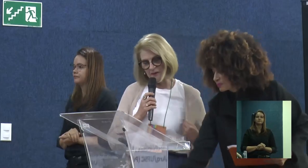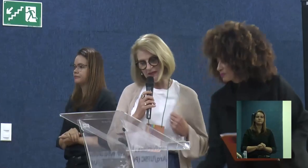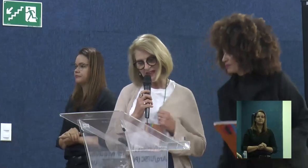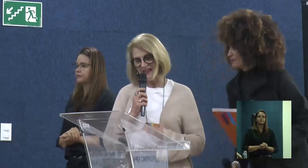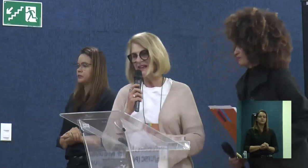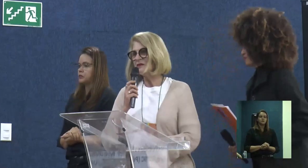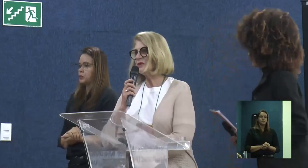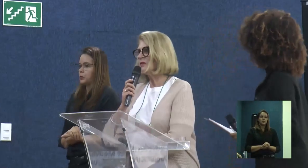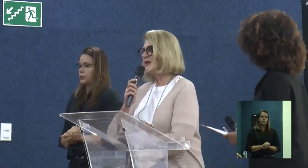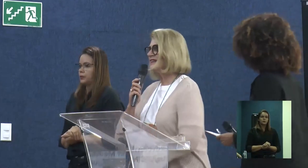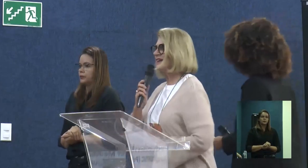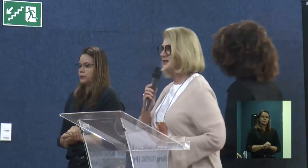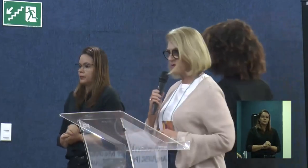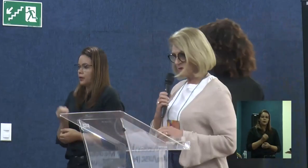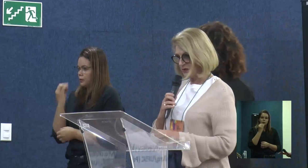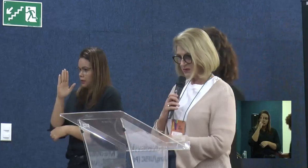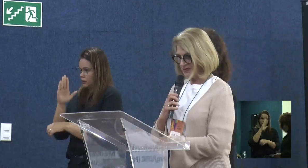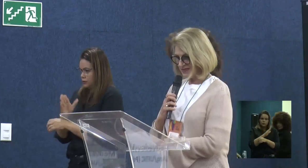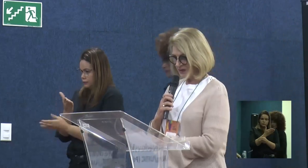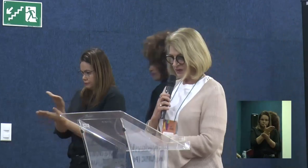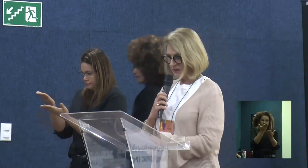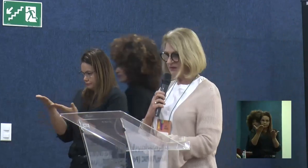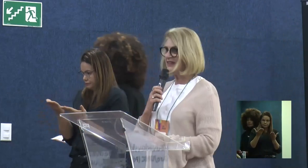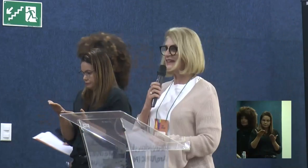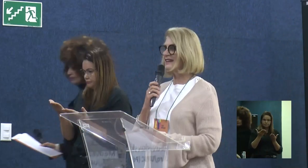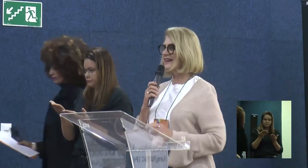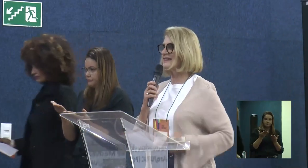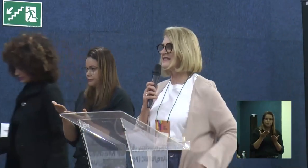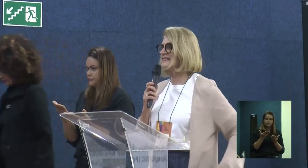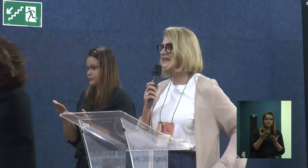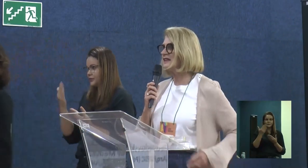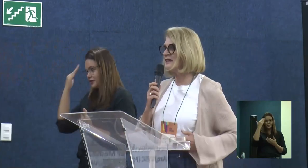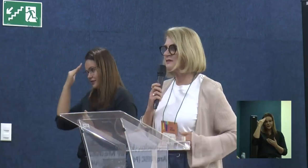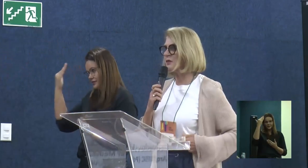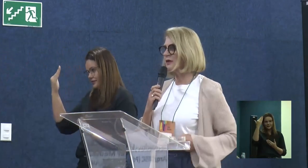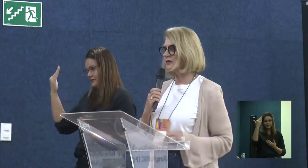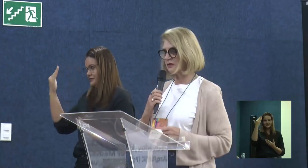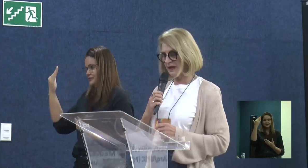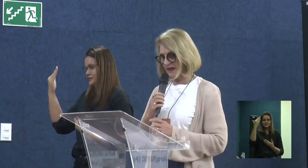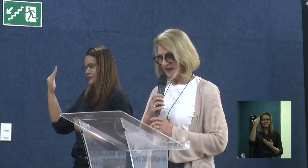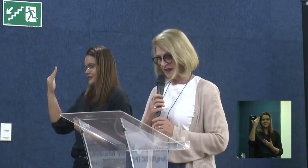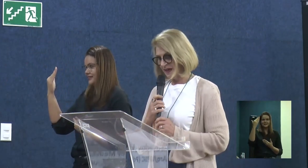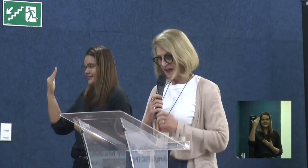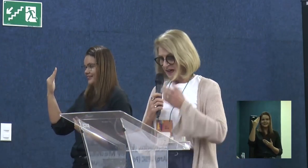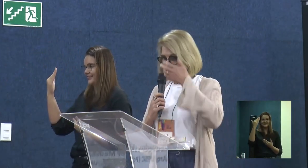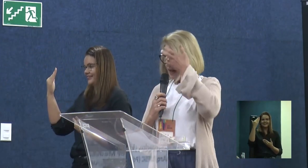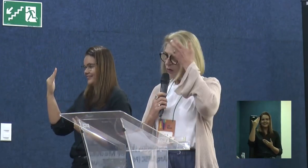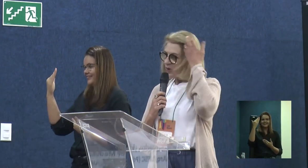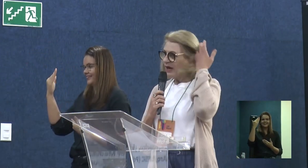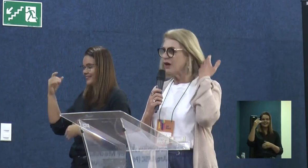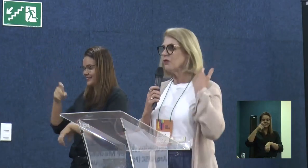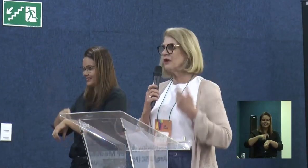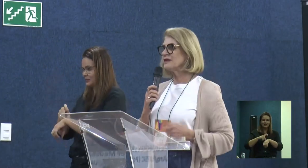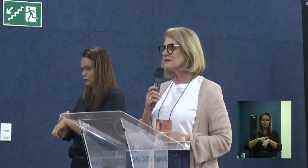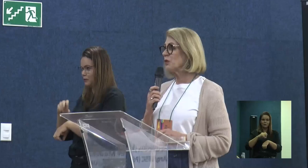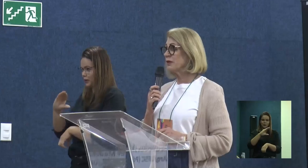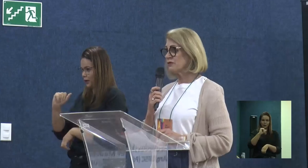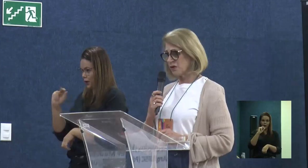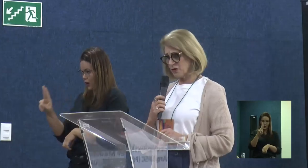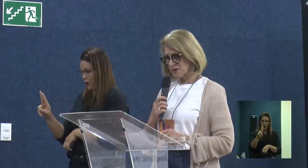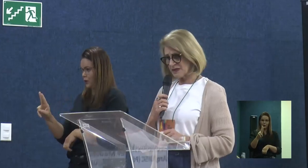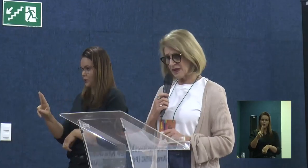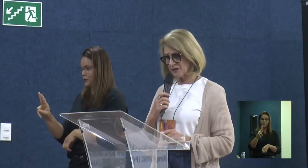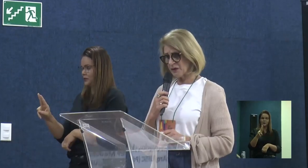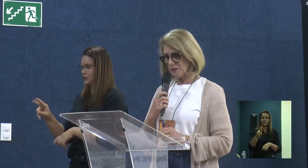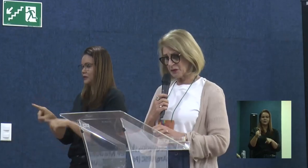Bom, boa tarde a todos. Eu queria agradecer nesse momento ao CAL, a